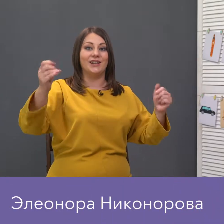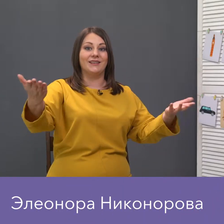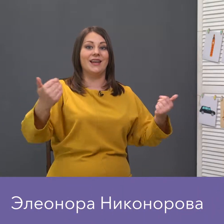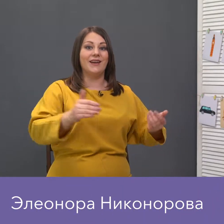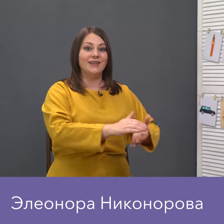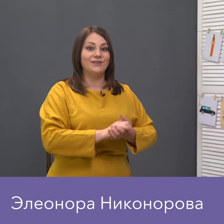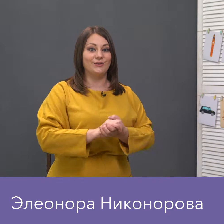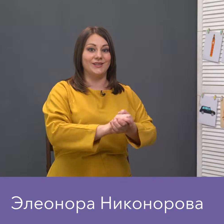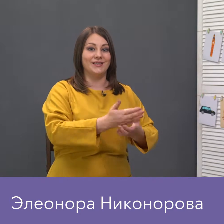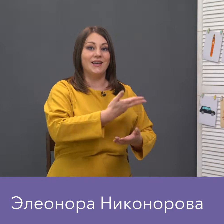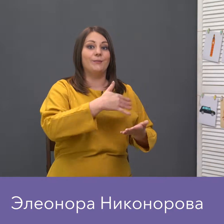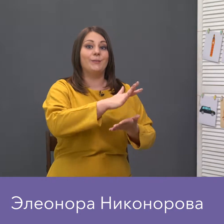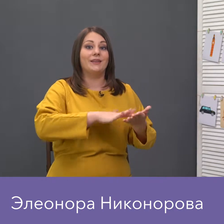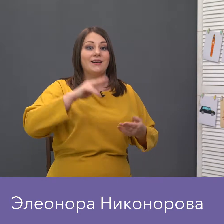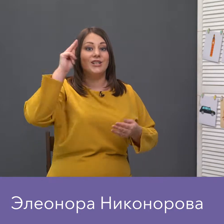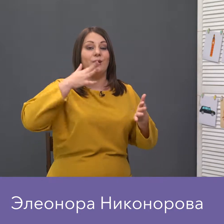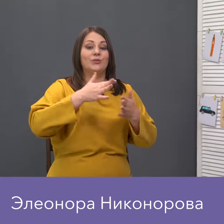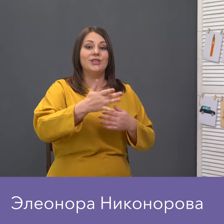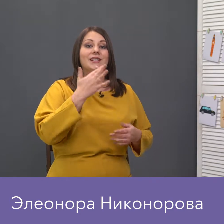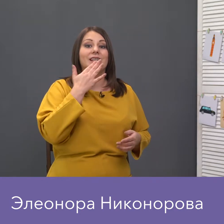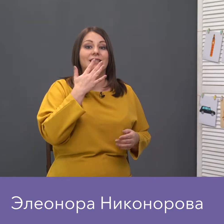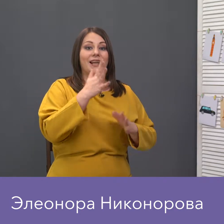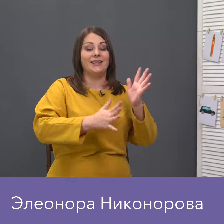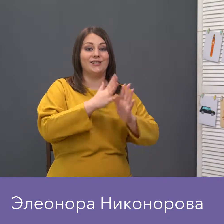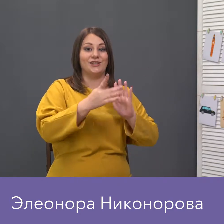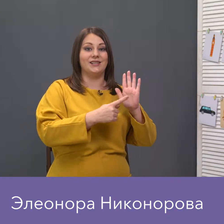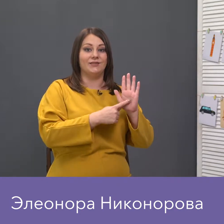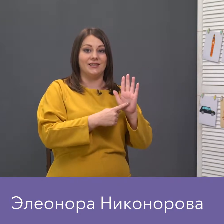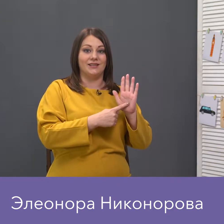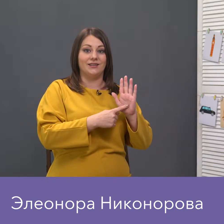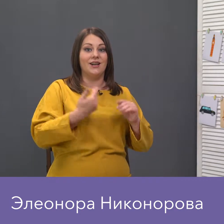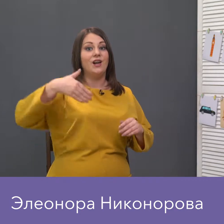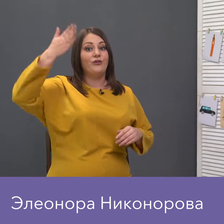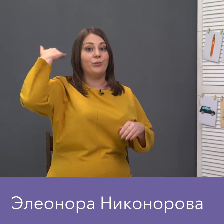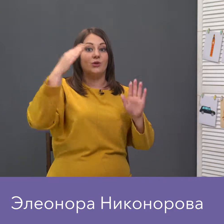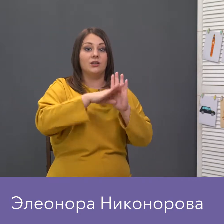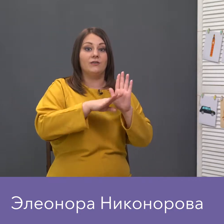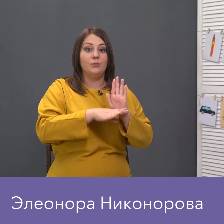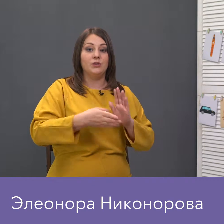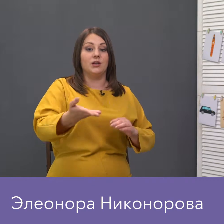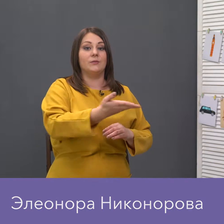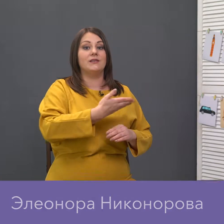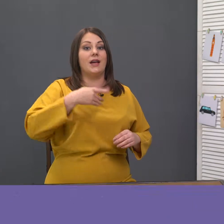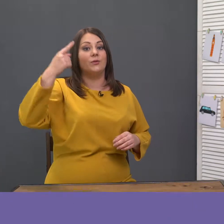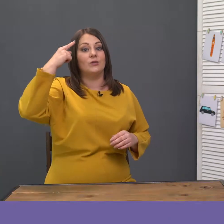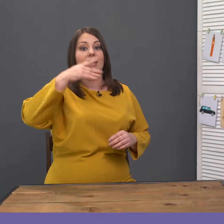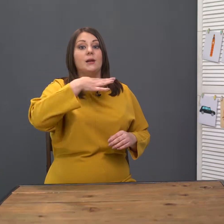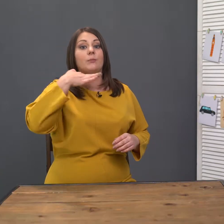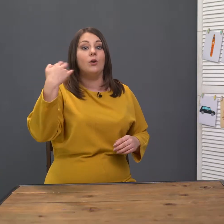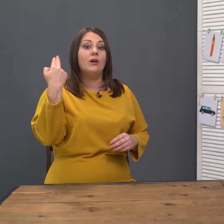Давай дружить! Мы продолжаем учить иностранный жестовый язык. В прошлых выпусках мы с вами узнали много